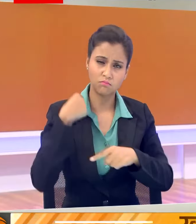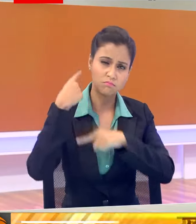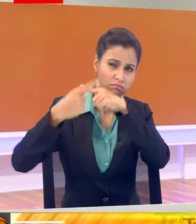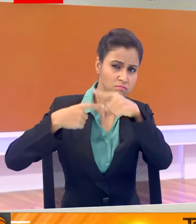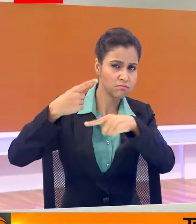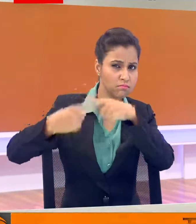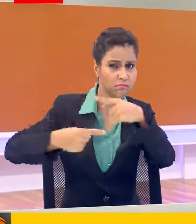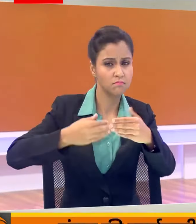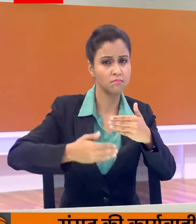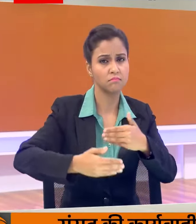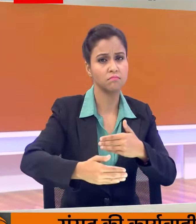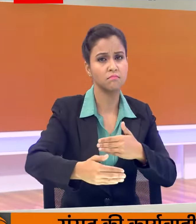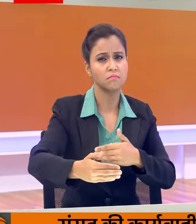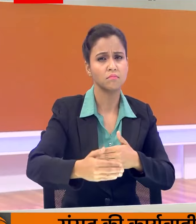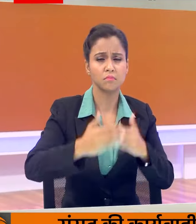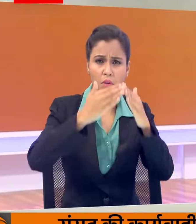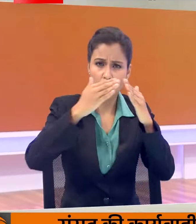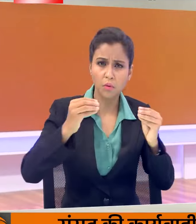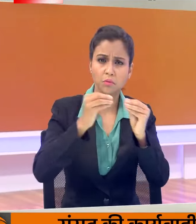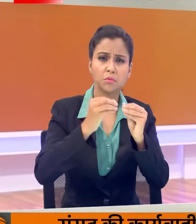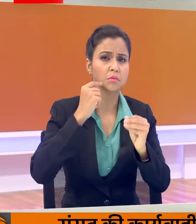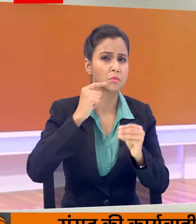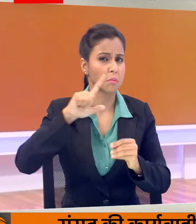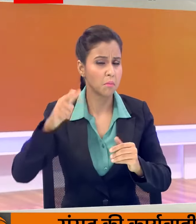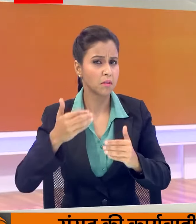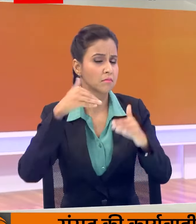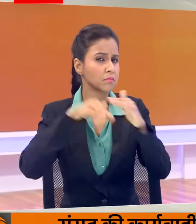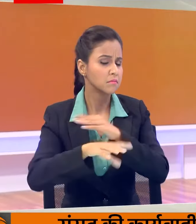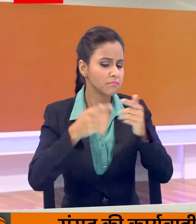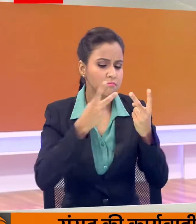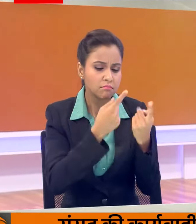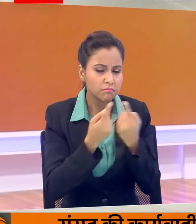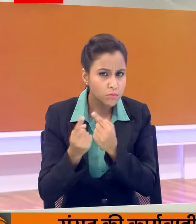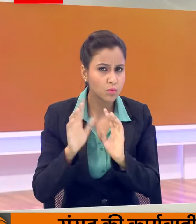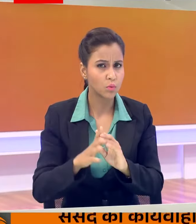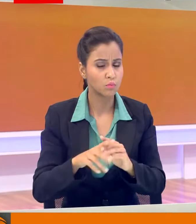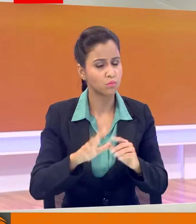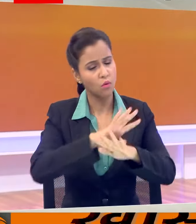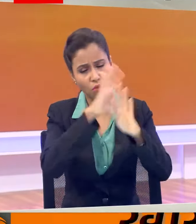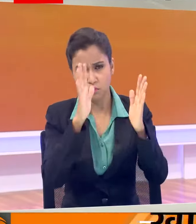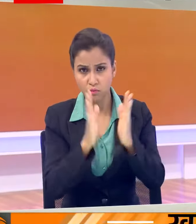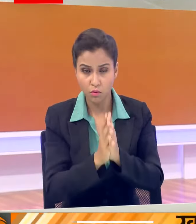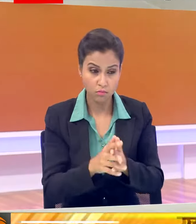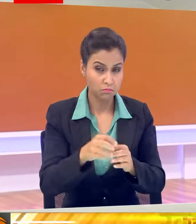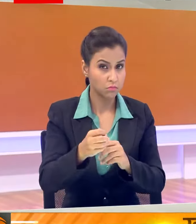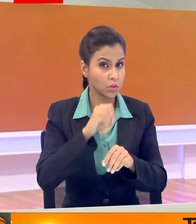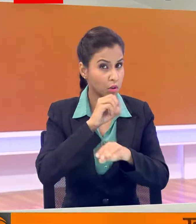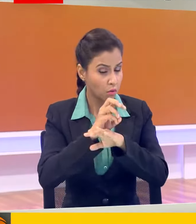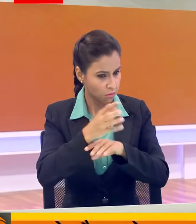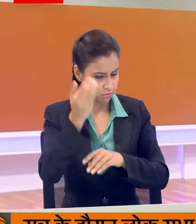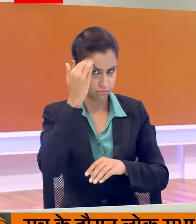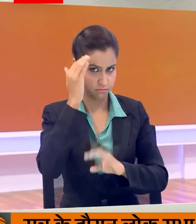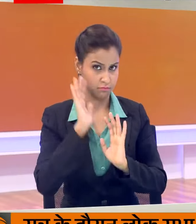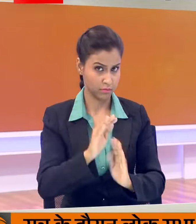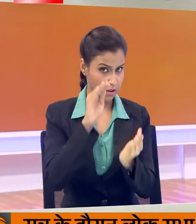हाउस में क्या चल रहा है पूरा हैंज ओन पूरा इन्फोरमेशन रखते हैं और